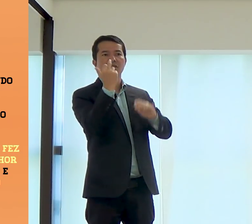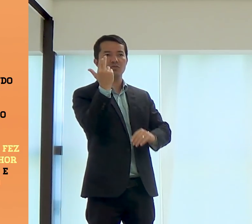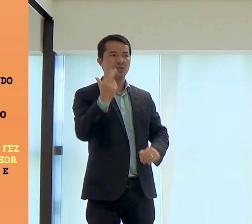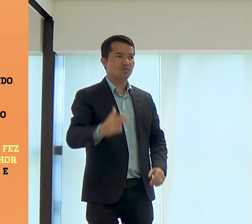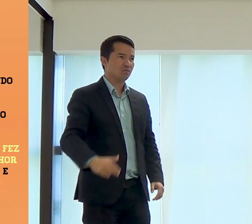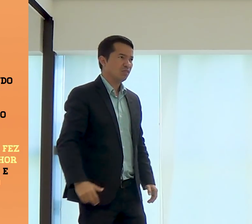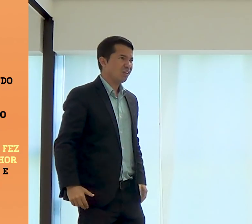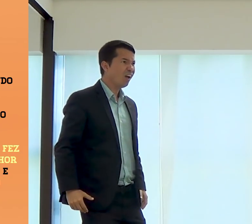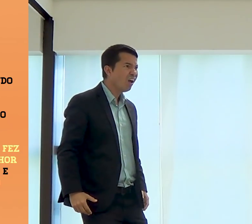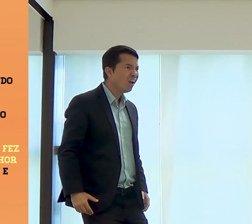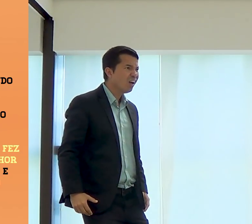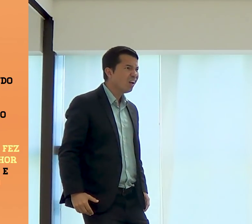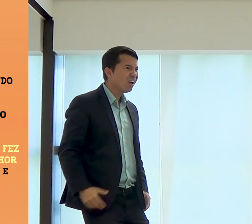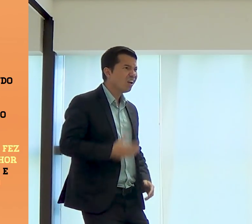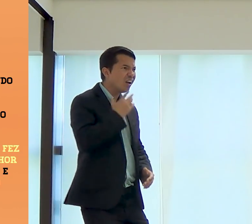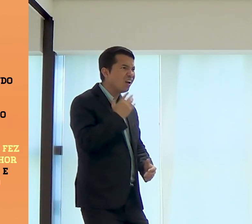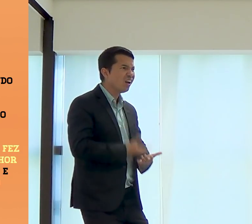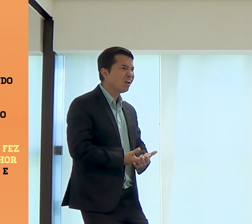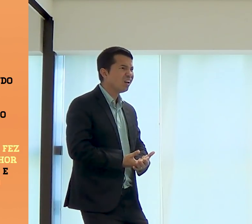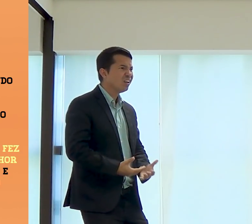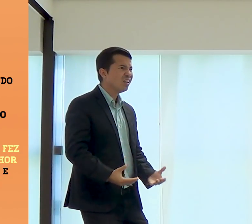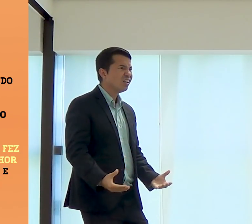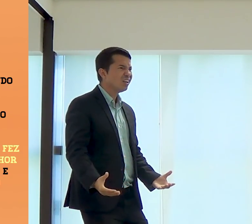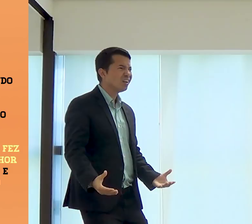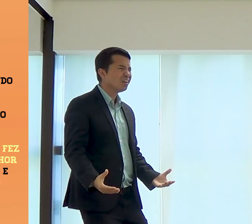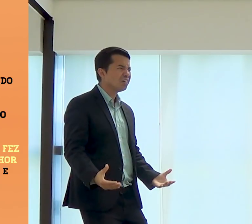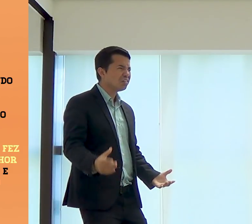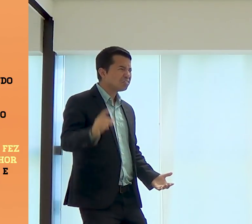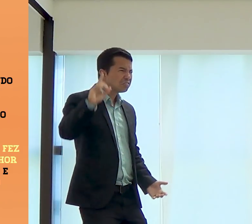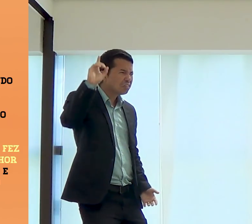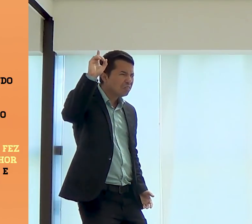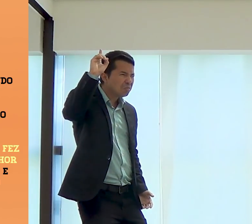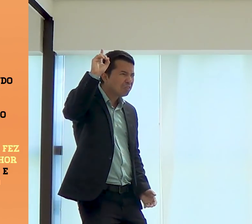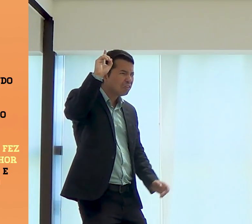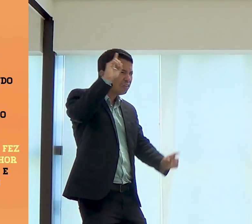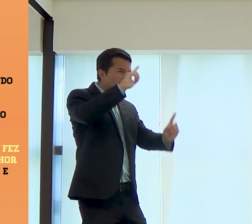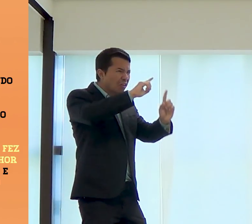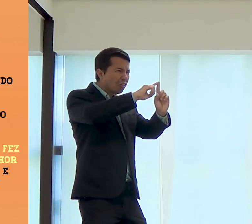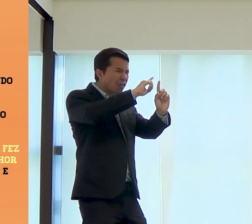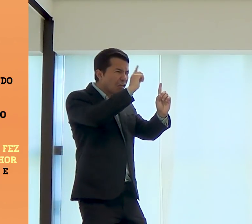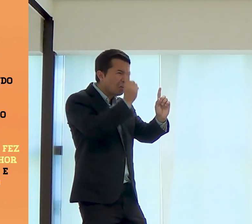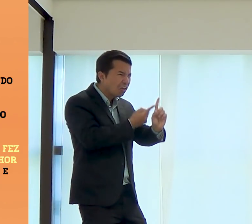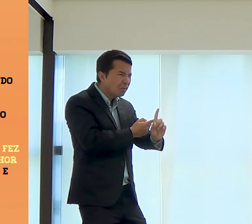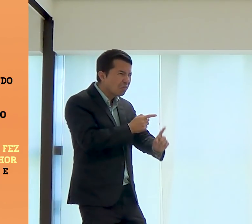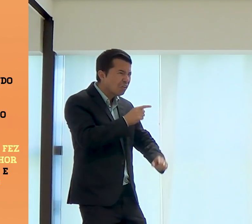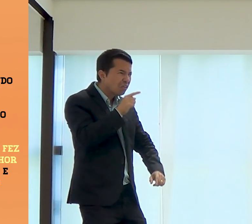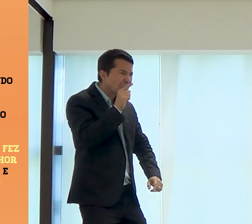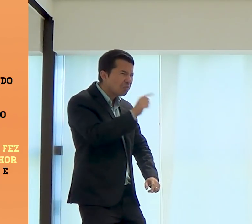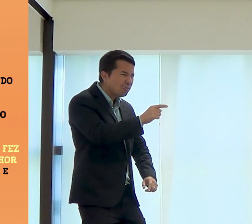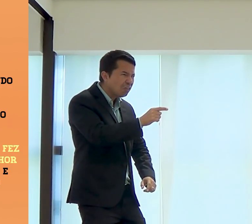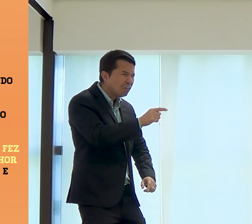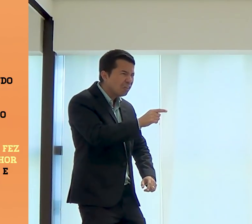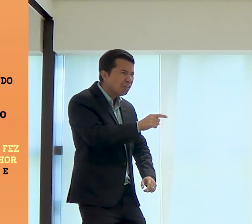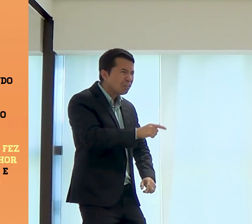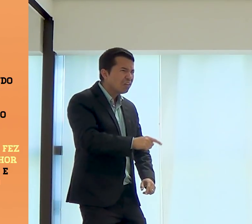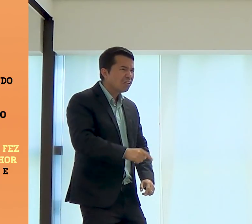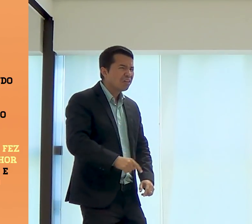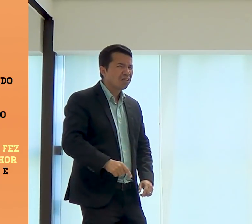José não acreditou também. Ele ficou um pouco aberto. Como Deus te engravidar com isso?